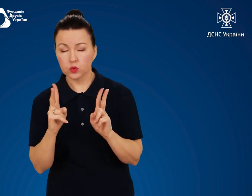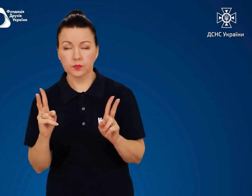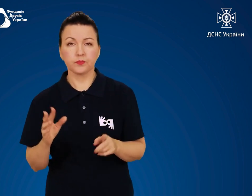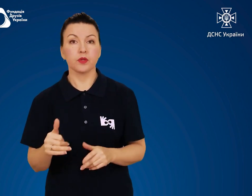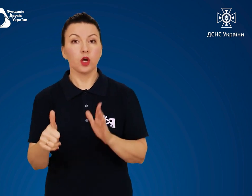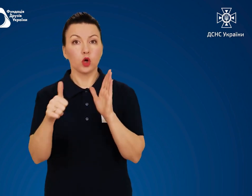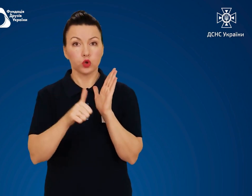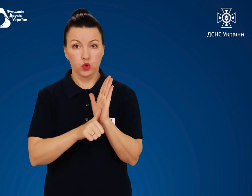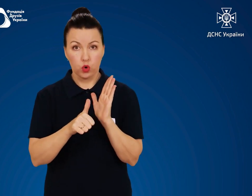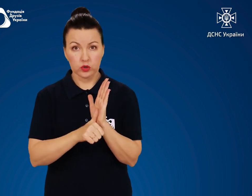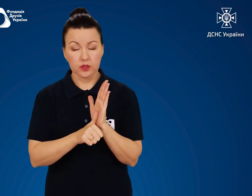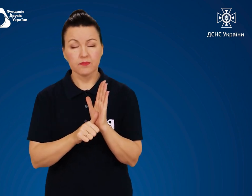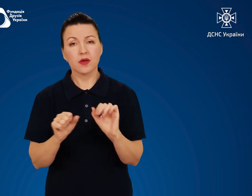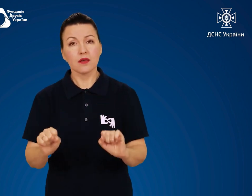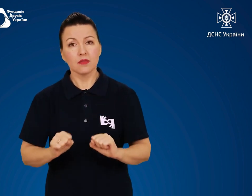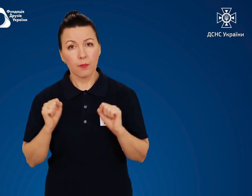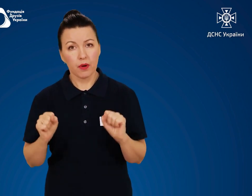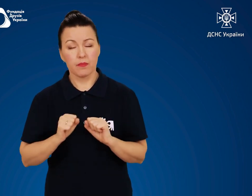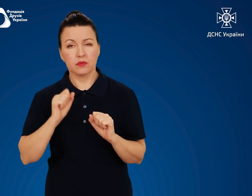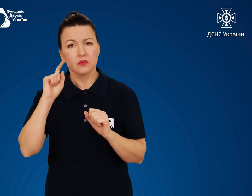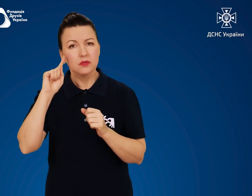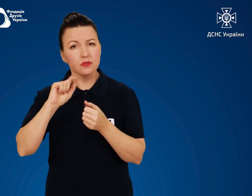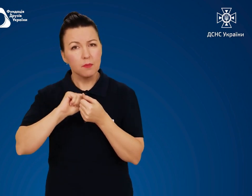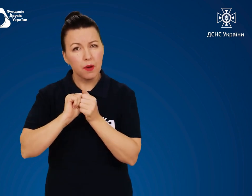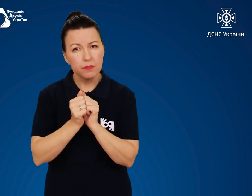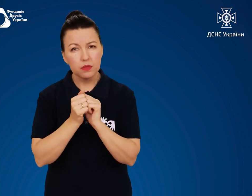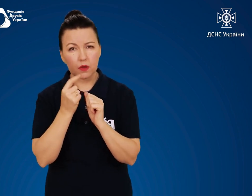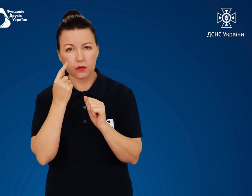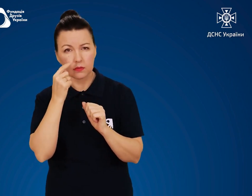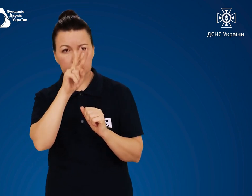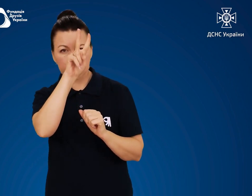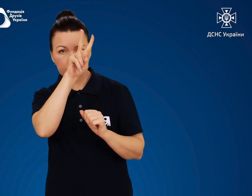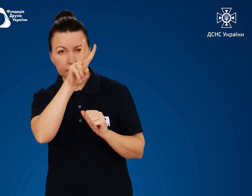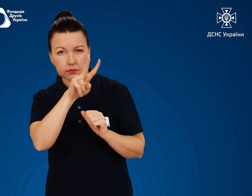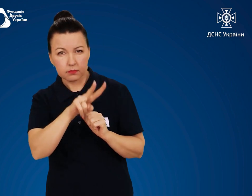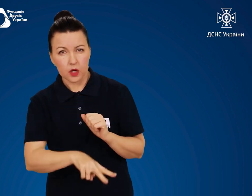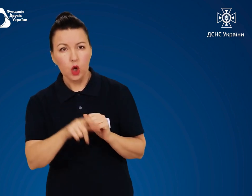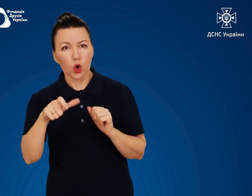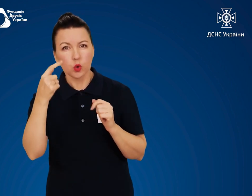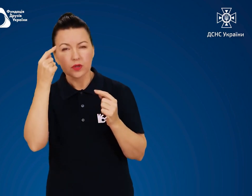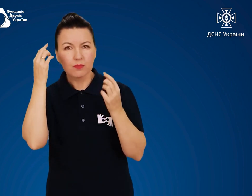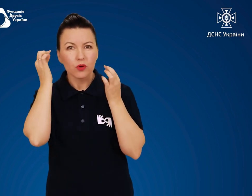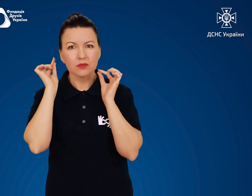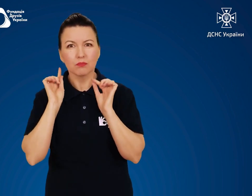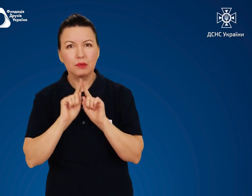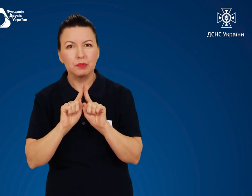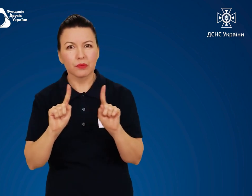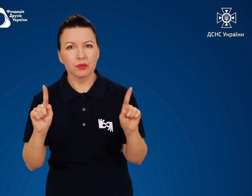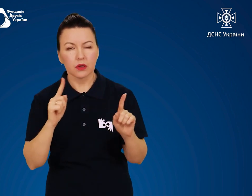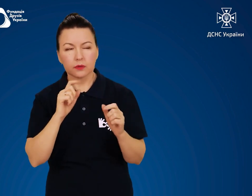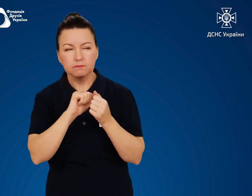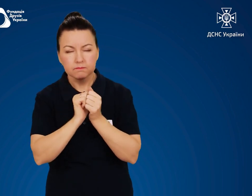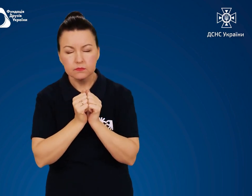Шосте Намагайтеся запам'ятати прикмети підозрілих людей і повідомте їх